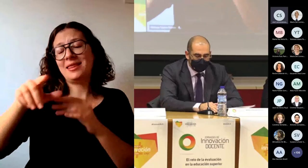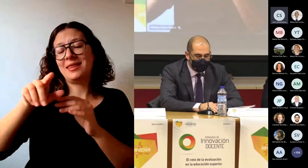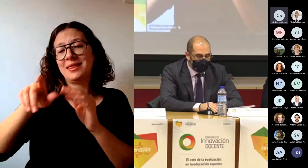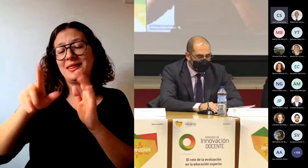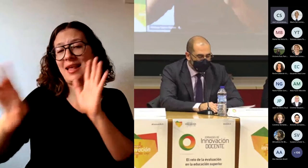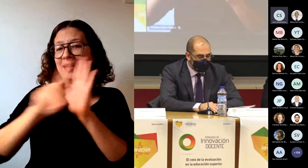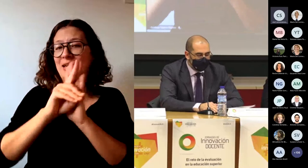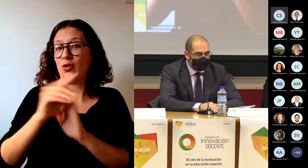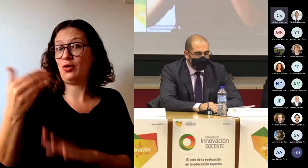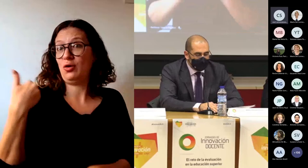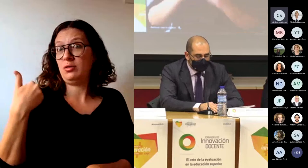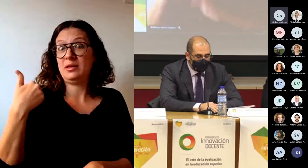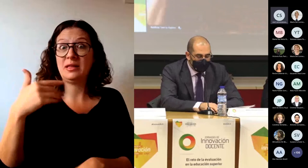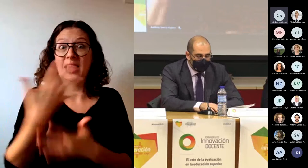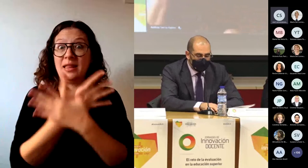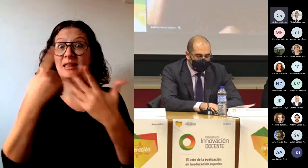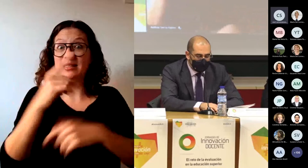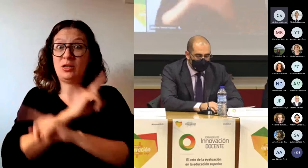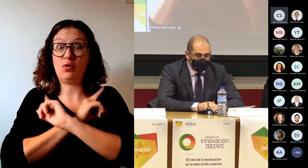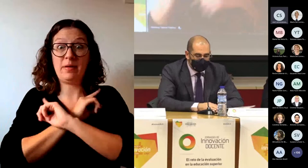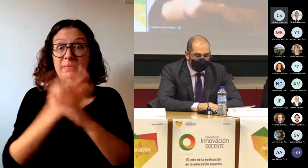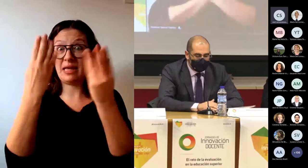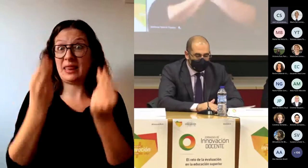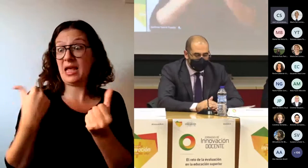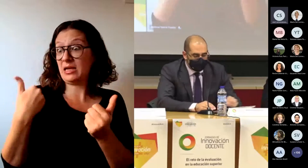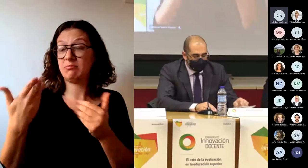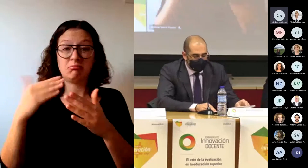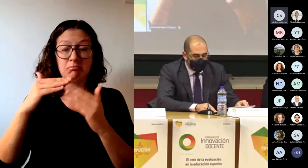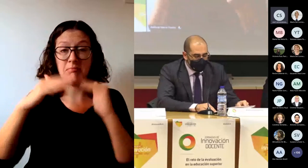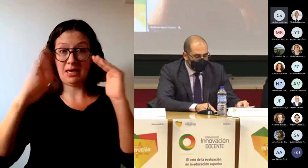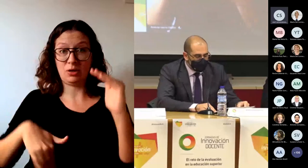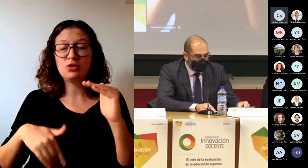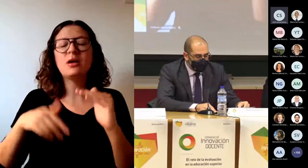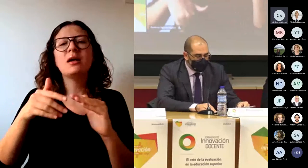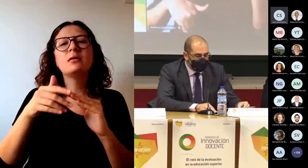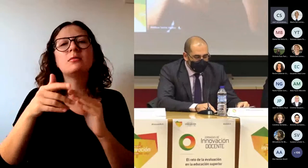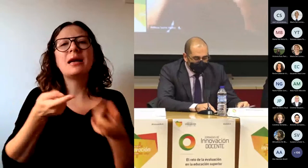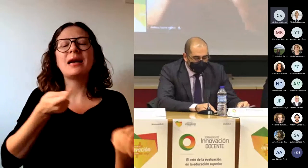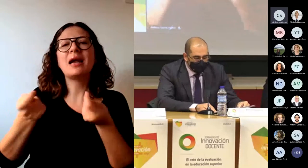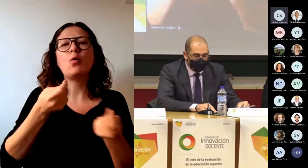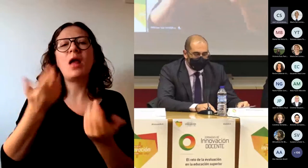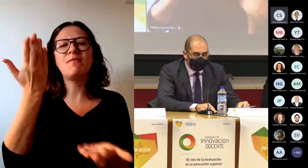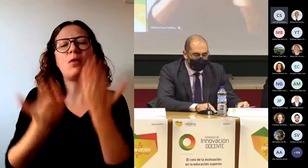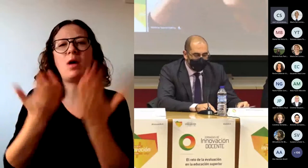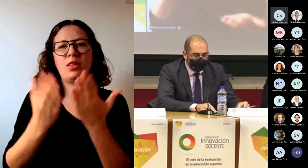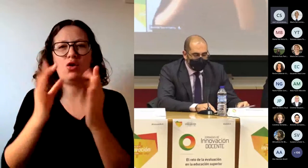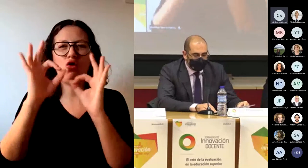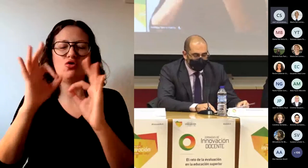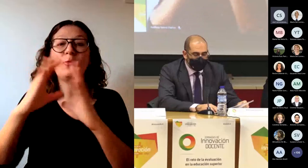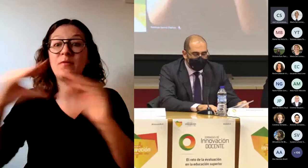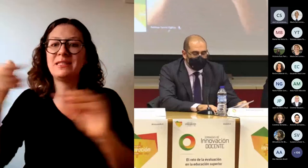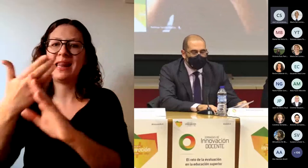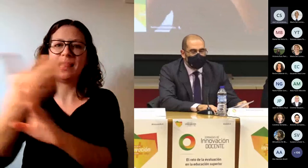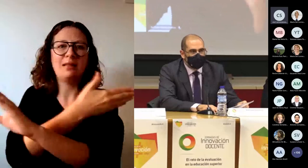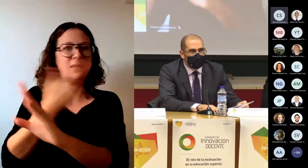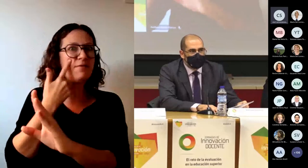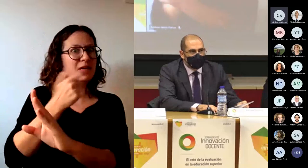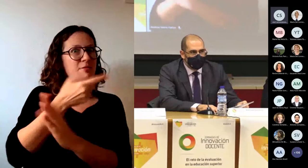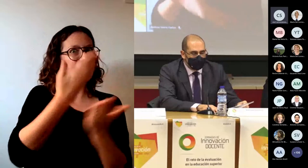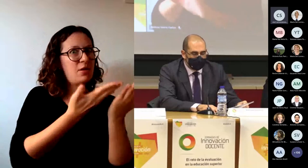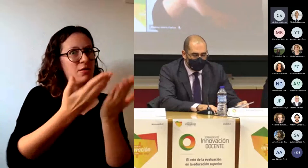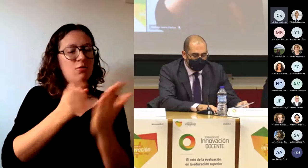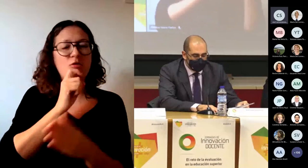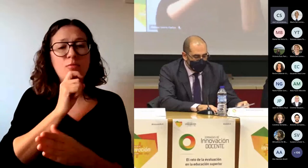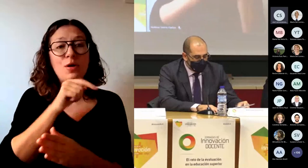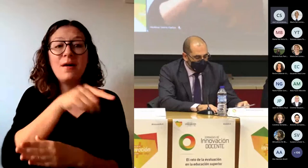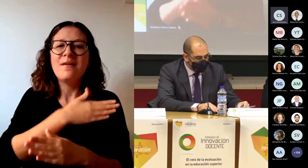hace menos de diez días, que regula la evaluación y promoción en las etapas previas a la universitaria, quiere, entre otras cosas, potenciar el carácter formador